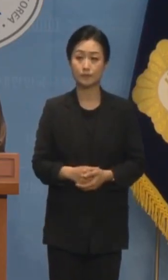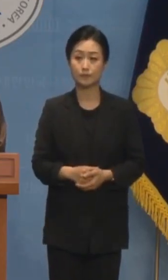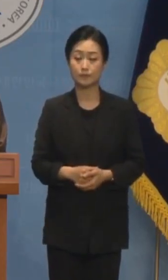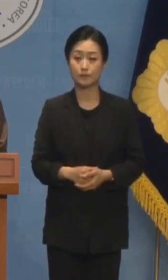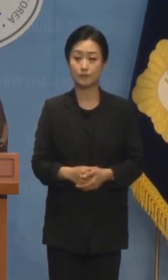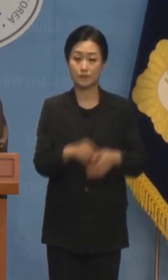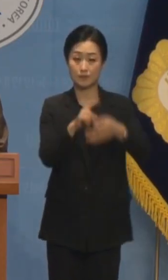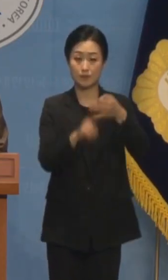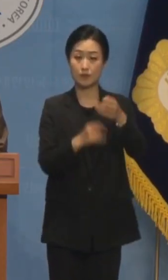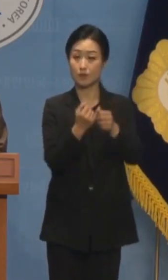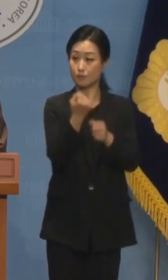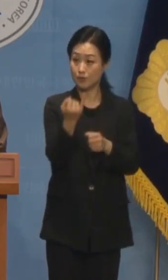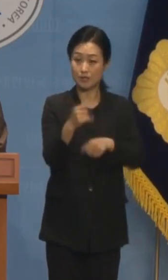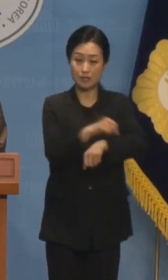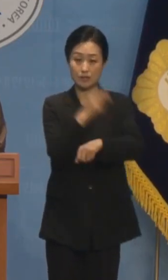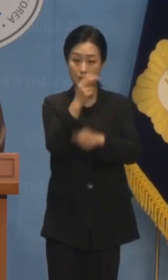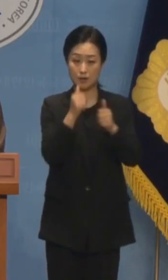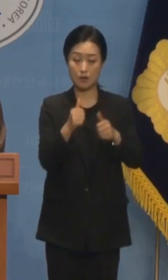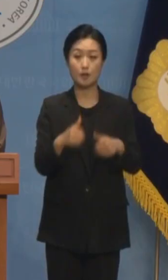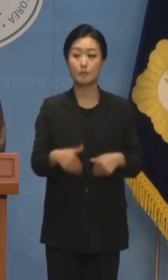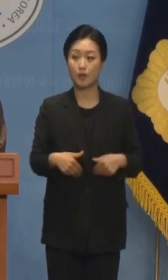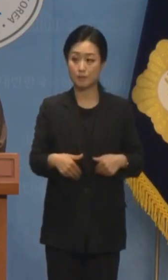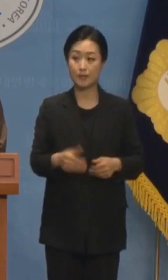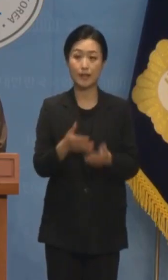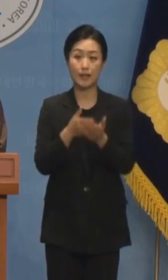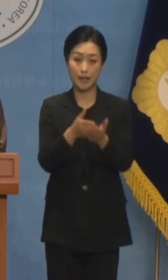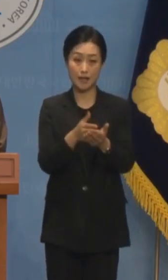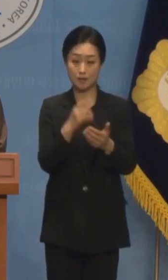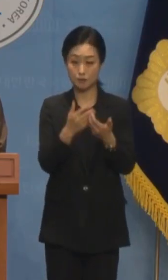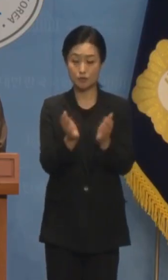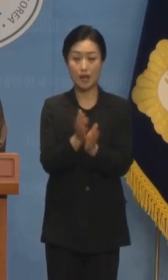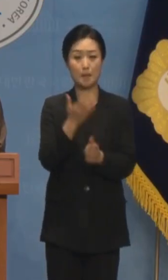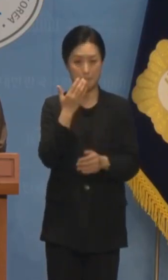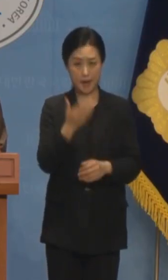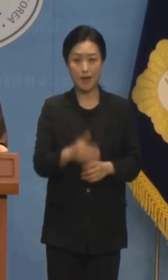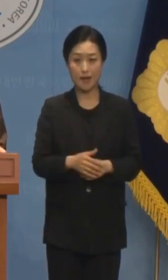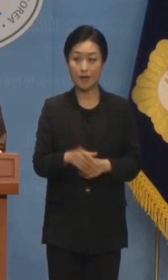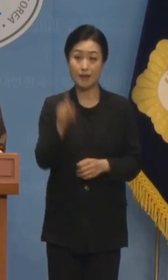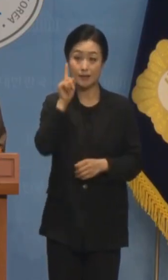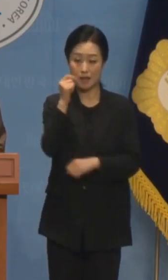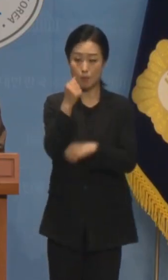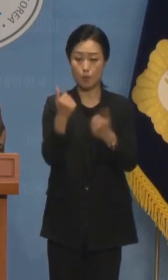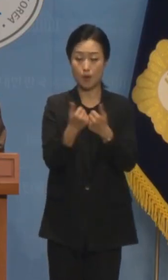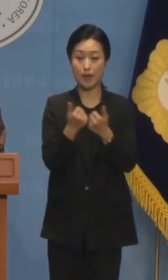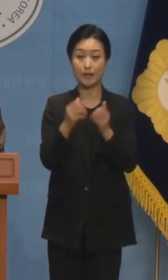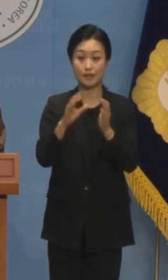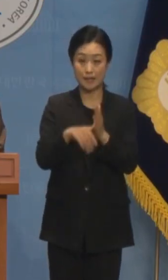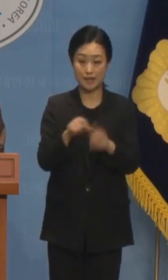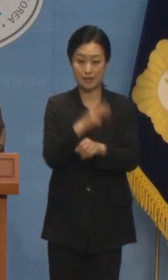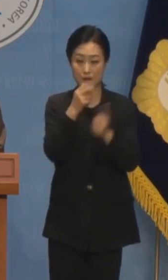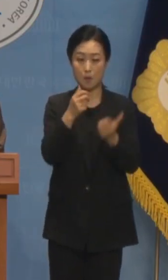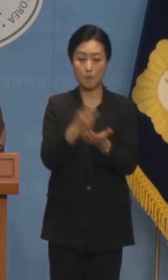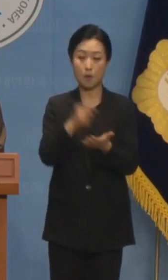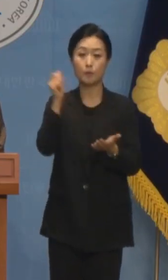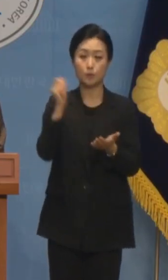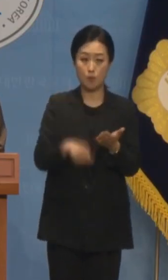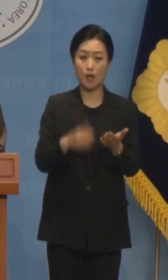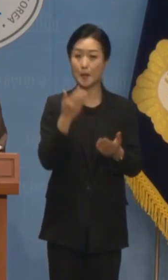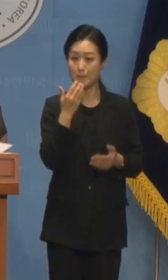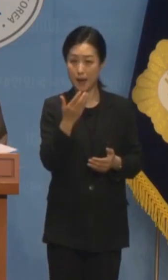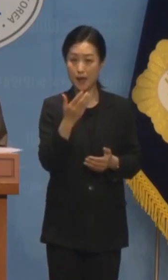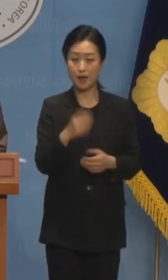김건희 특검만이 답입니다 민주당이 할 수 있습니다 내일 본회의에서 반드시 특검법을 통과시켜